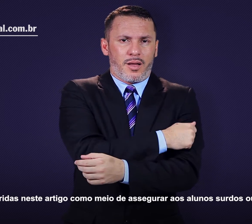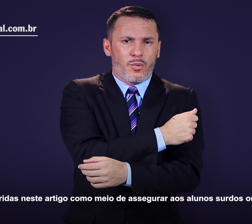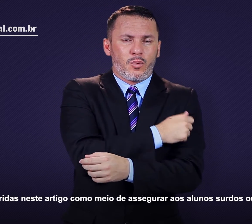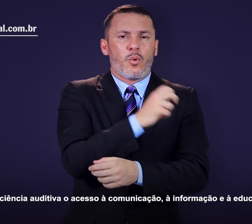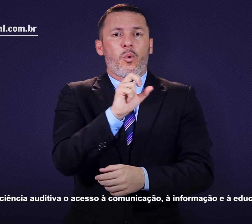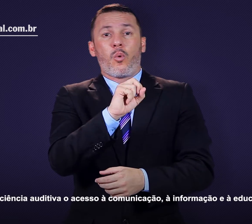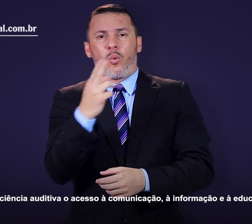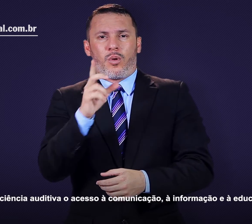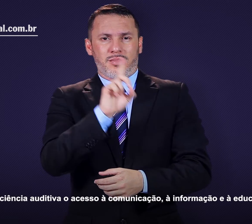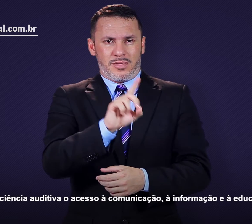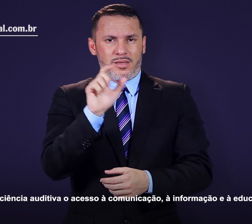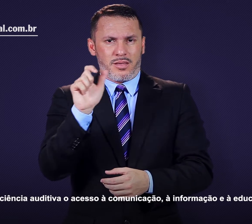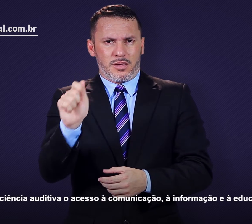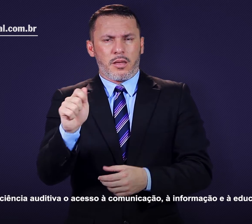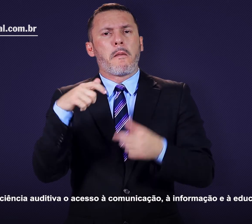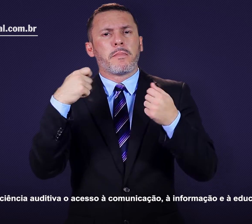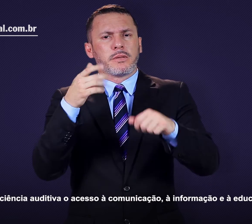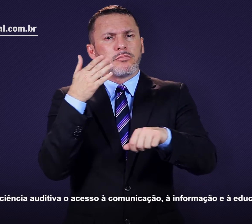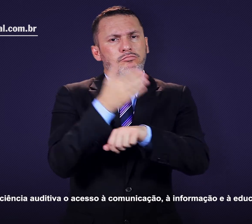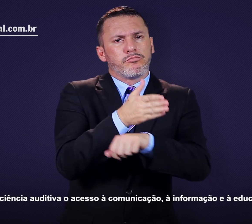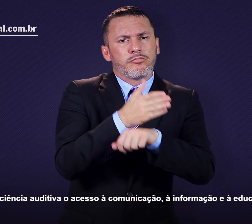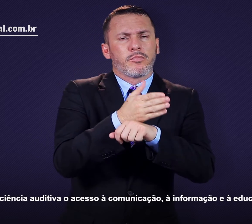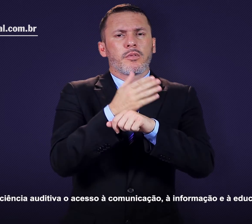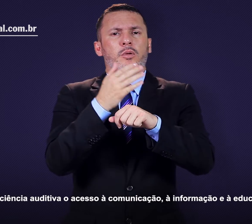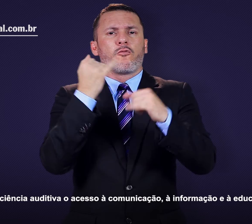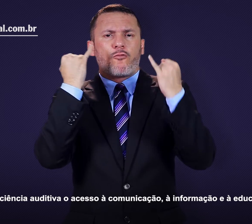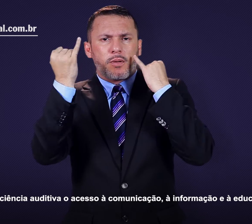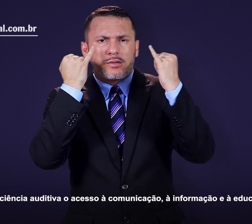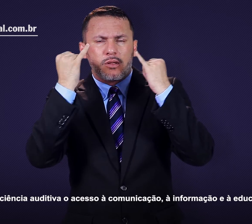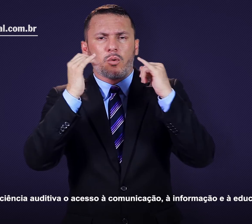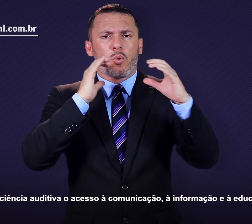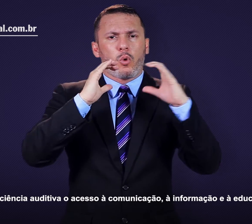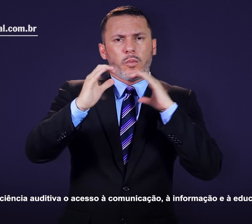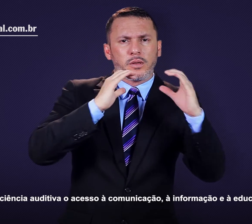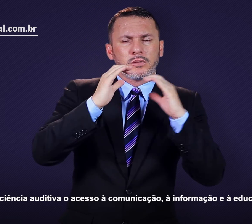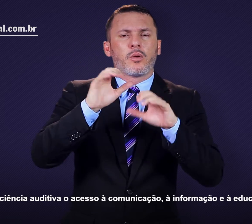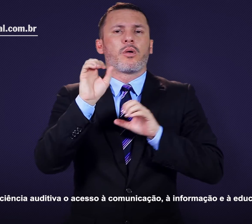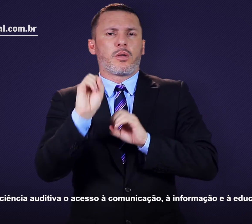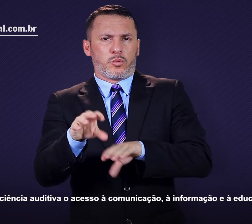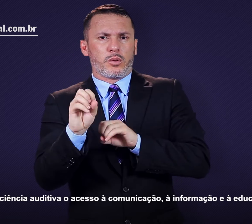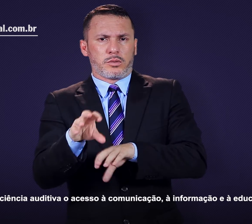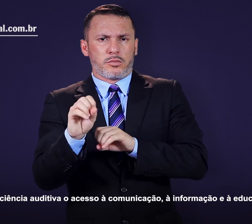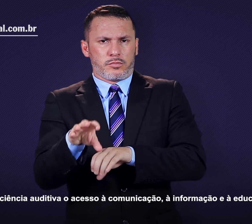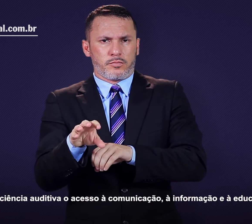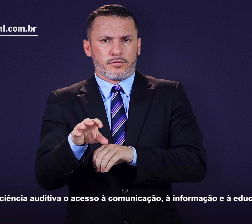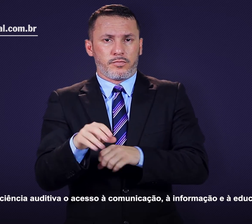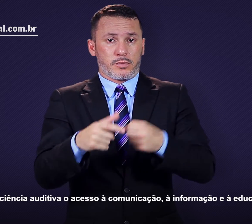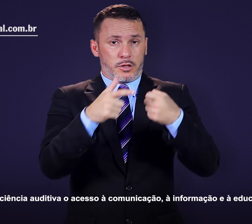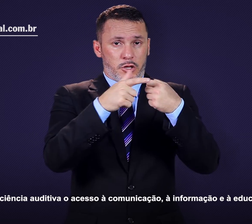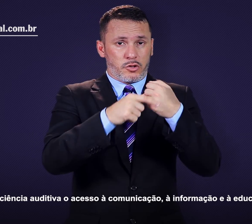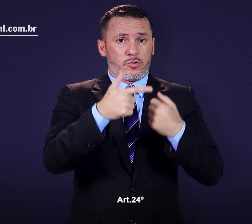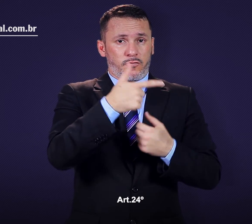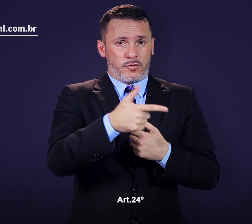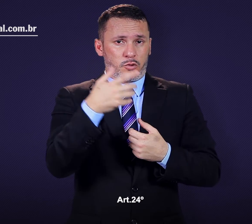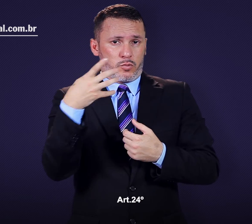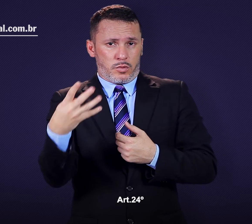ou com deficiência auditiva o acesso à comunicação, à informação e à educação. Artigo